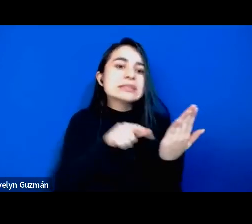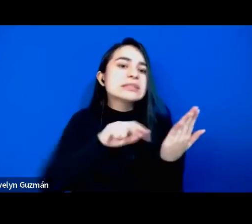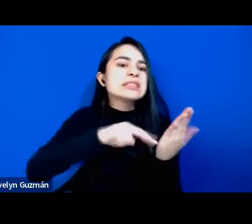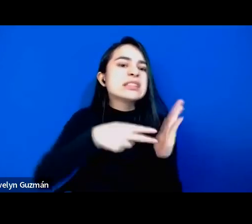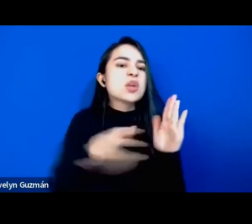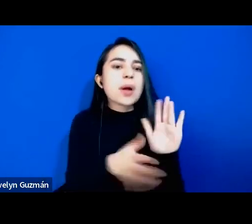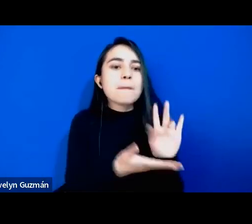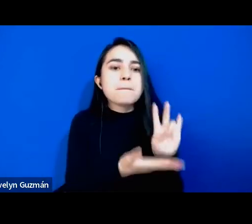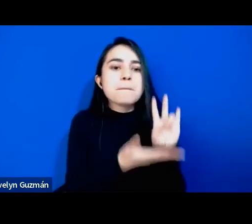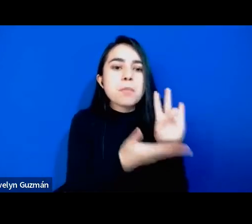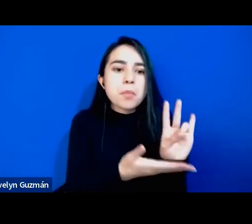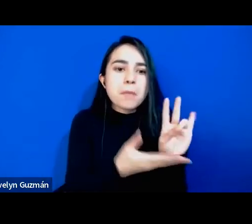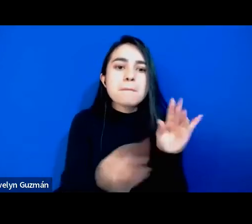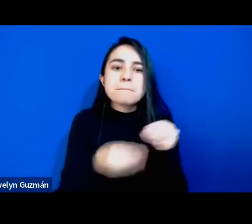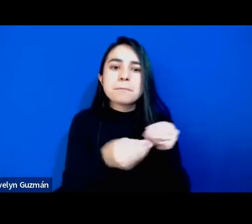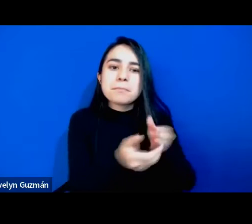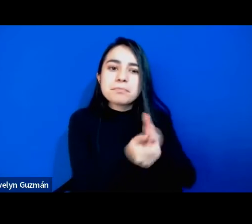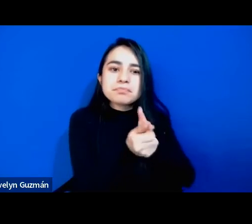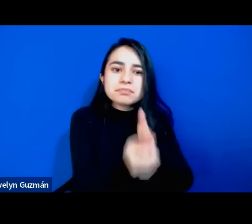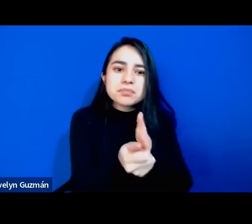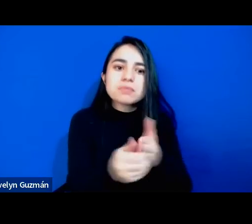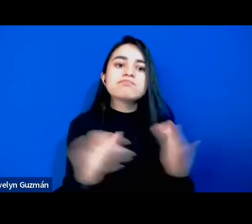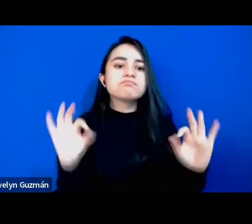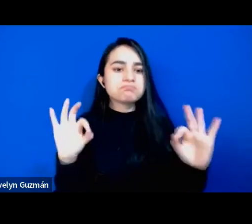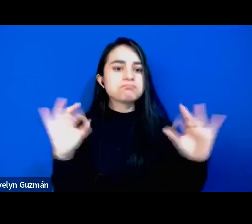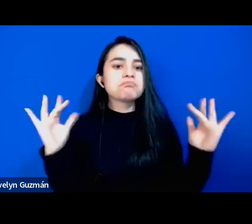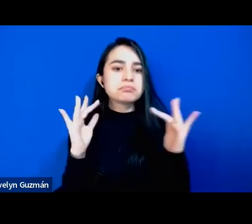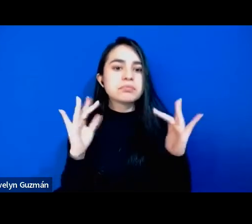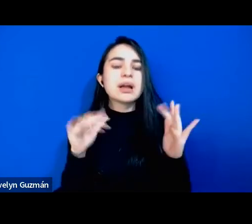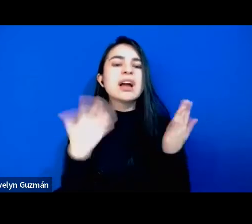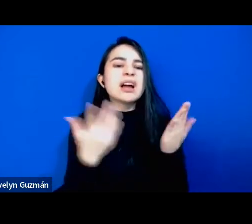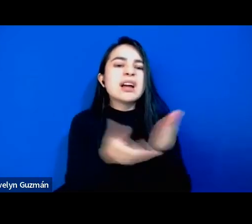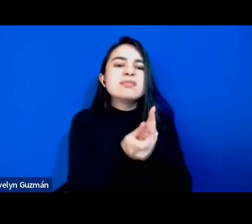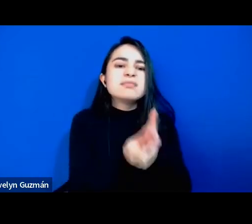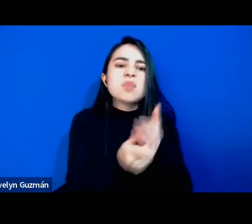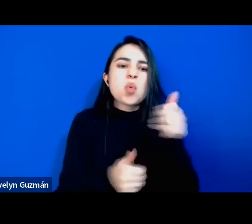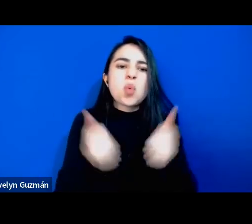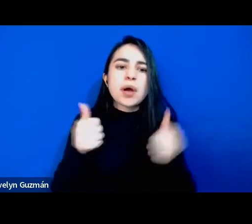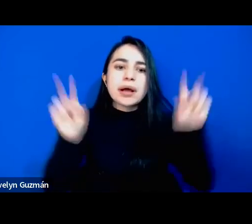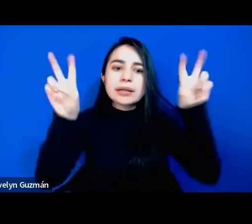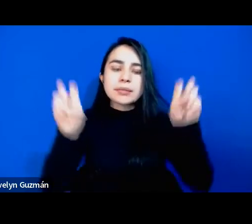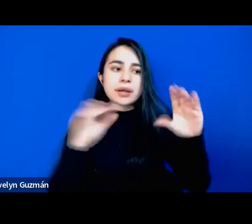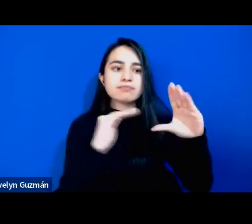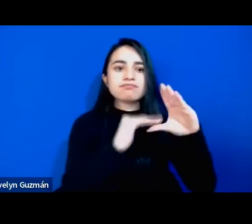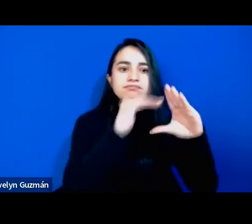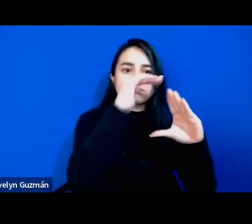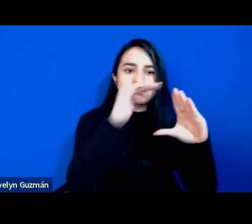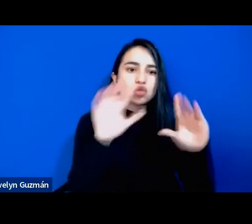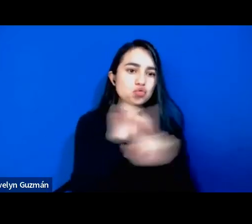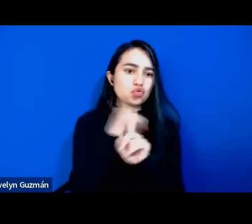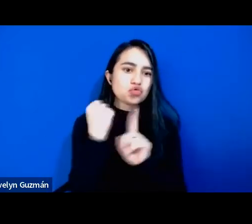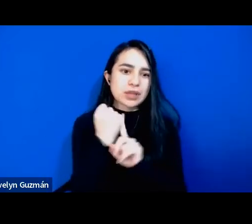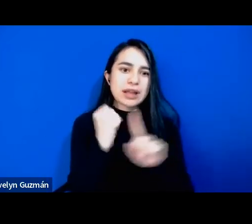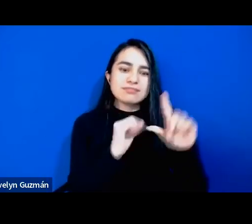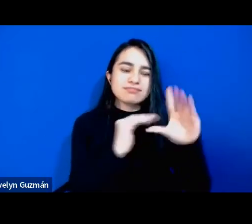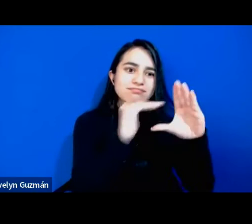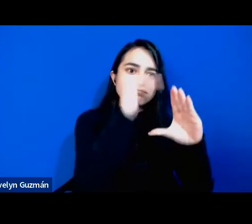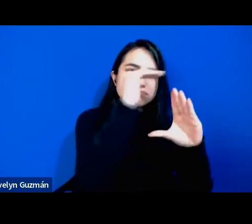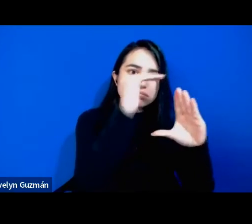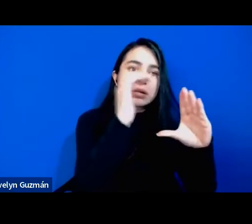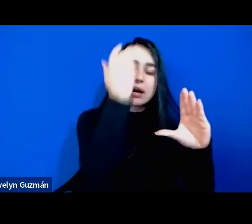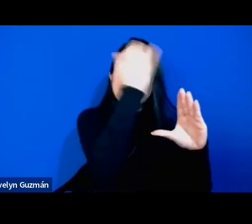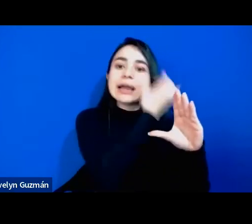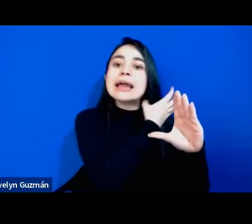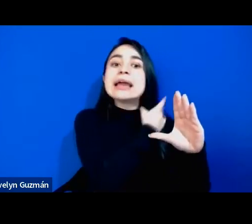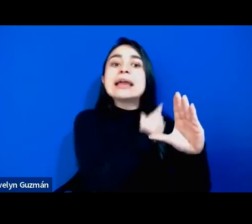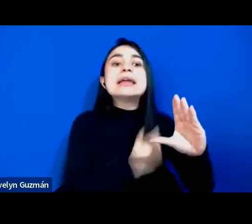una metodología muy atinada sobre el estudio de la clase social y además nos focaliza en